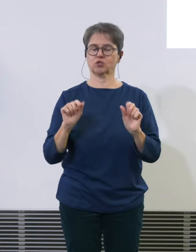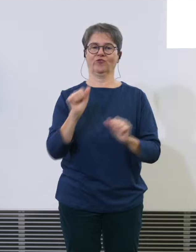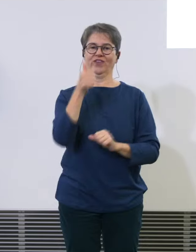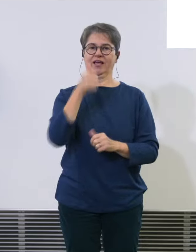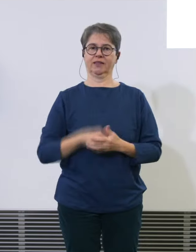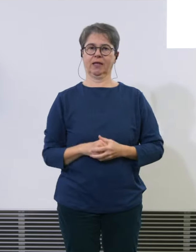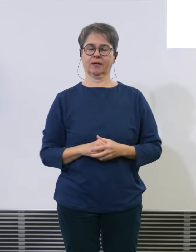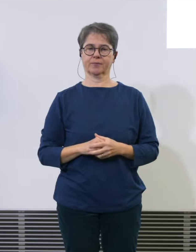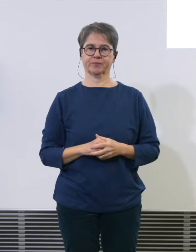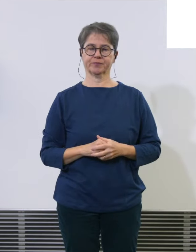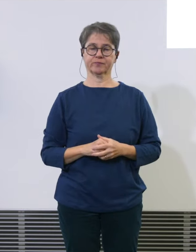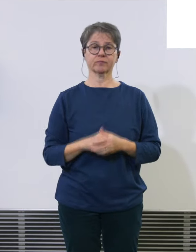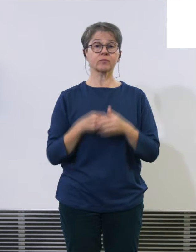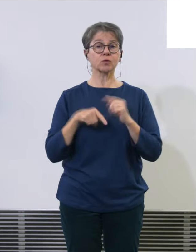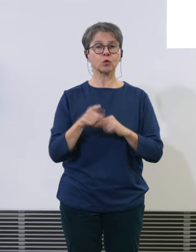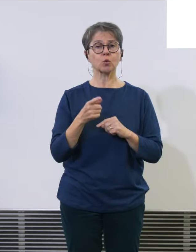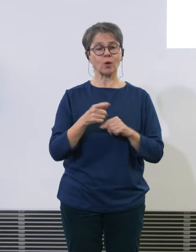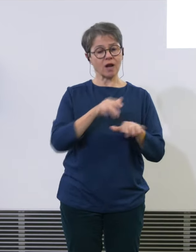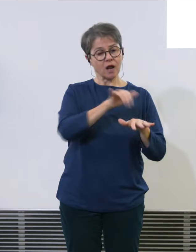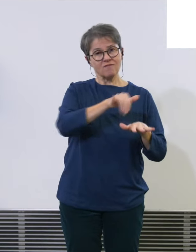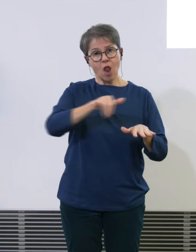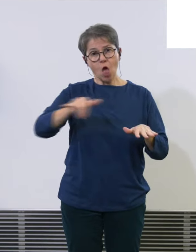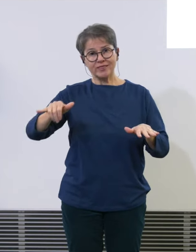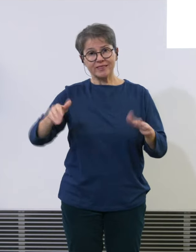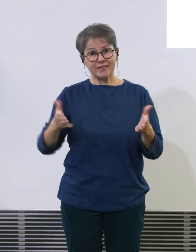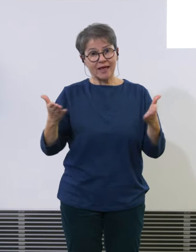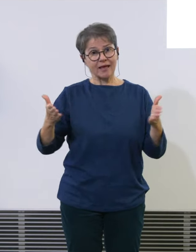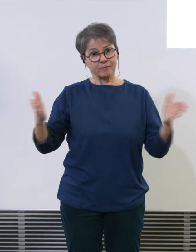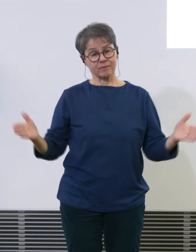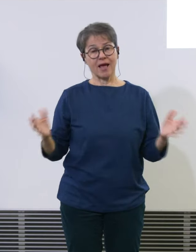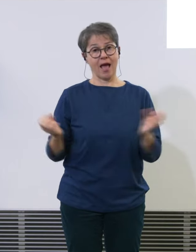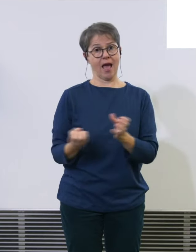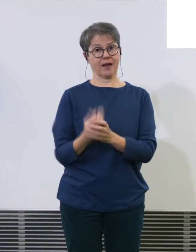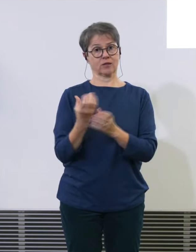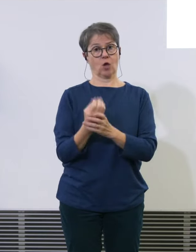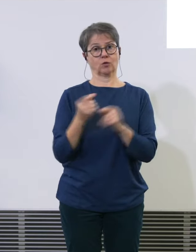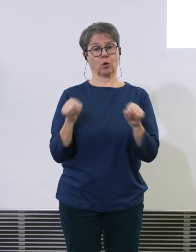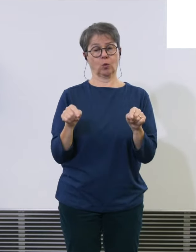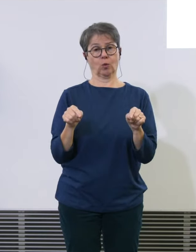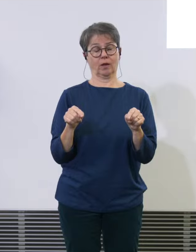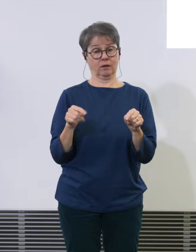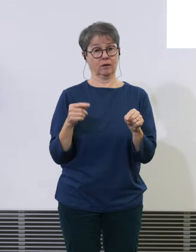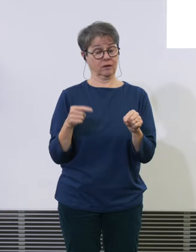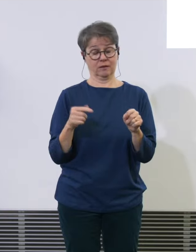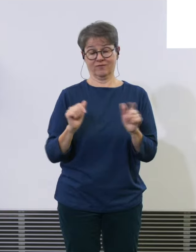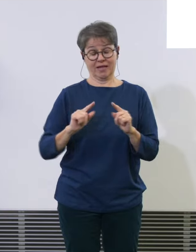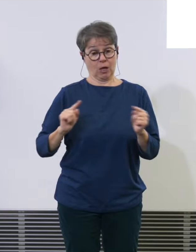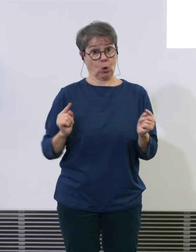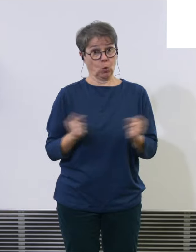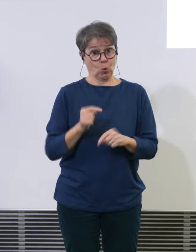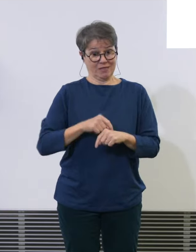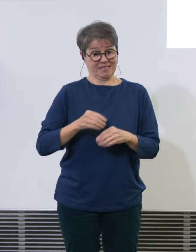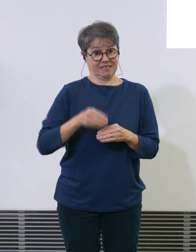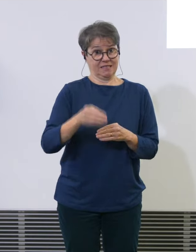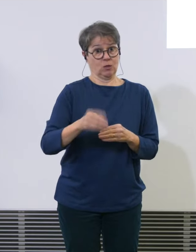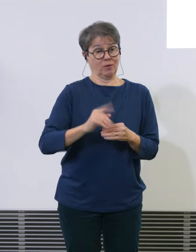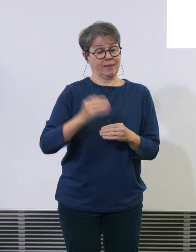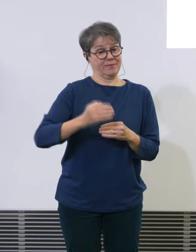Weil die flotterne Neuerung ist kurz- und mittelfristig der wichtigste Hebel für weniger CO2